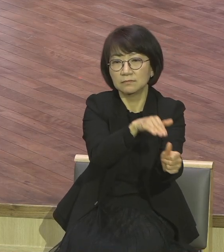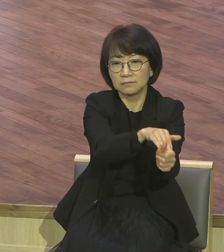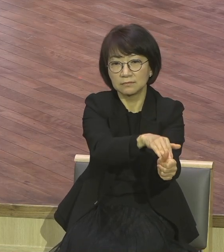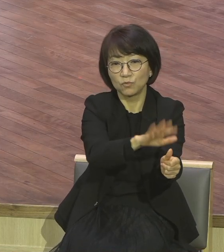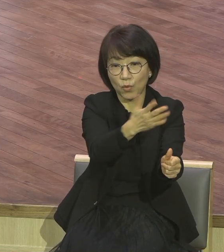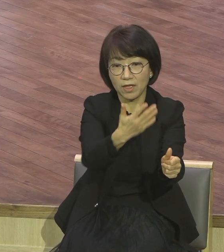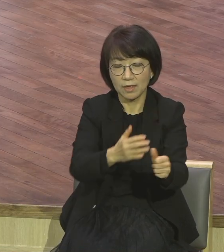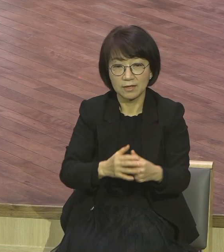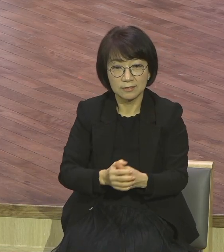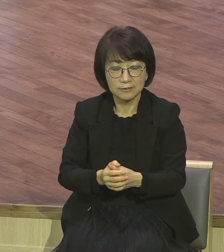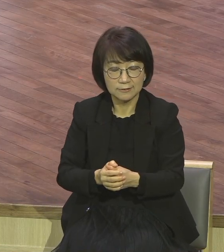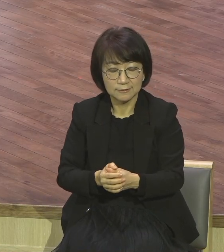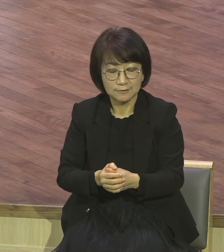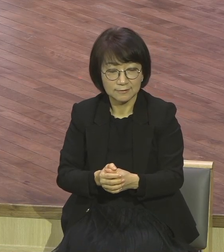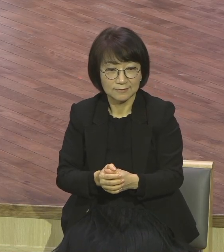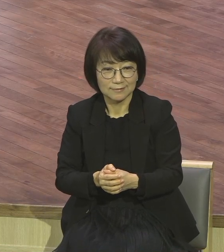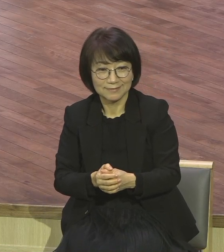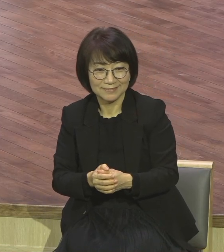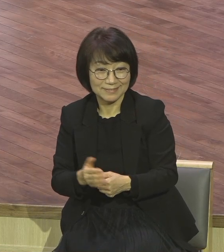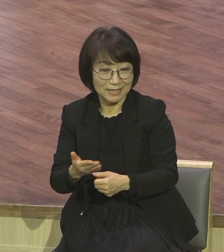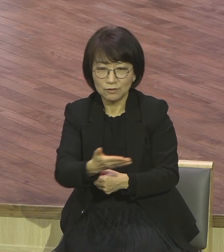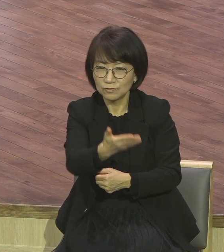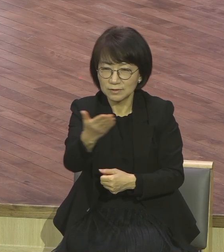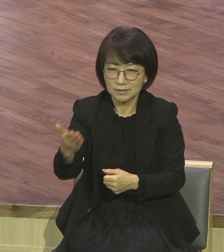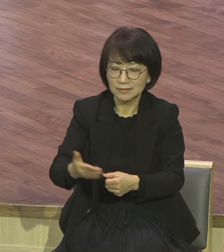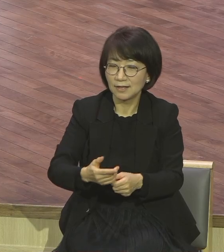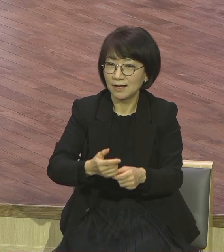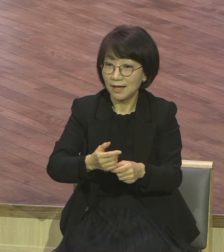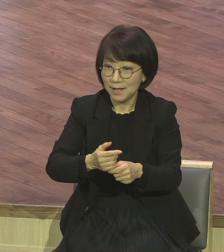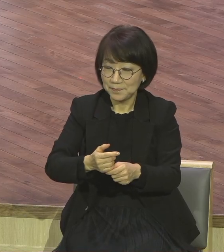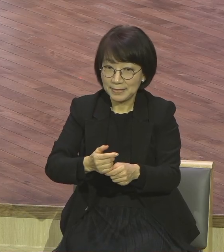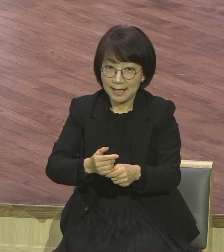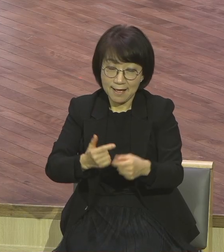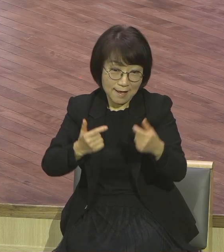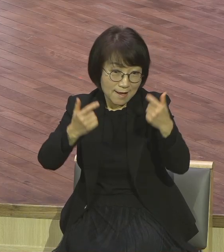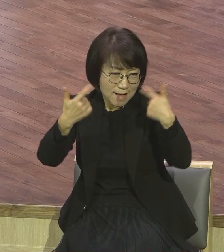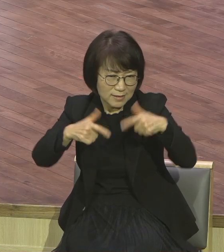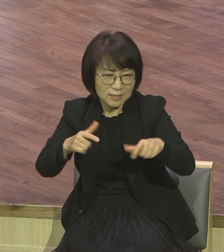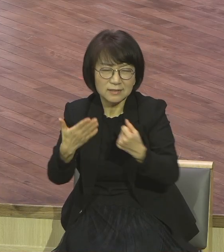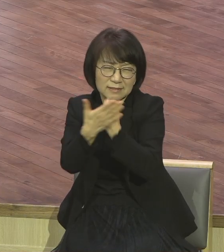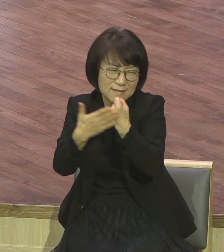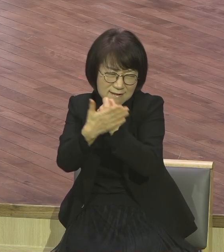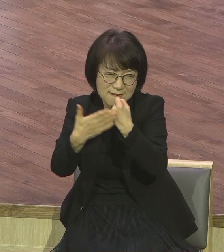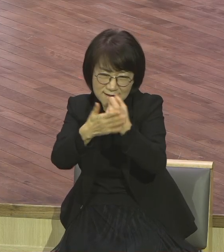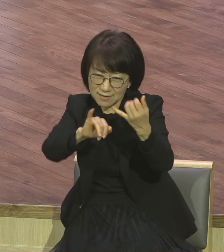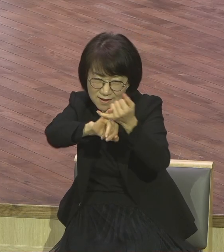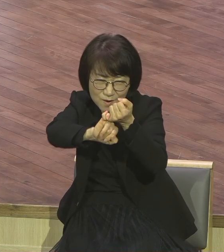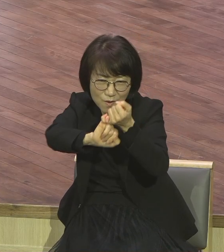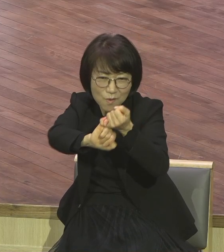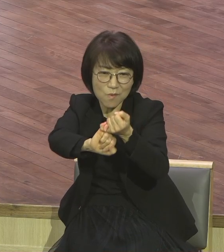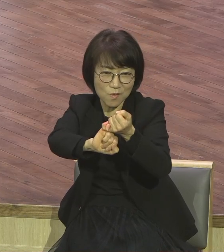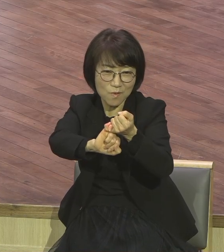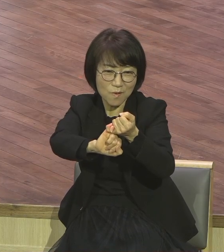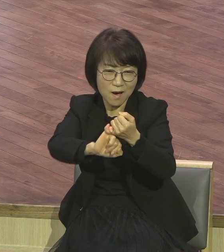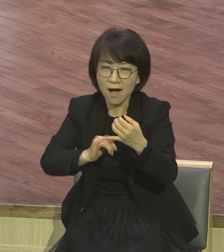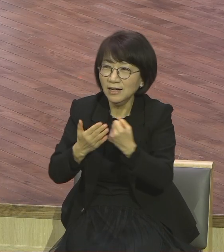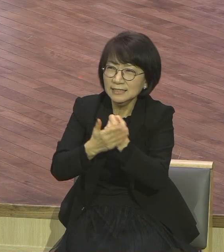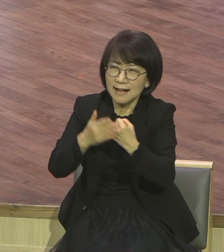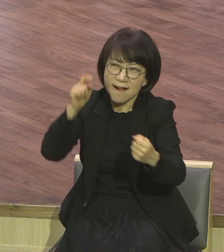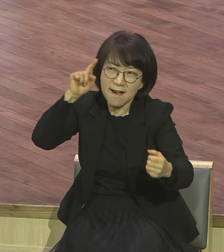그렇기 때문에 영계 모든 성도들은 항상 어떻게 해요? 목숨 걸고 은혜 받아야 돼요. 은혜 받는 자리가 은혜 받아